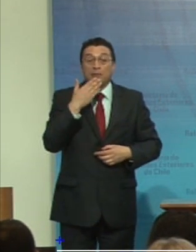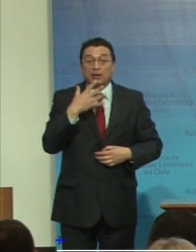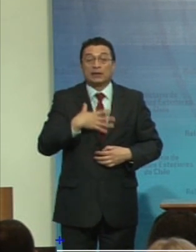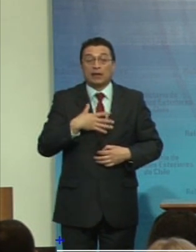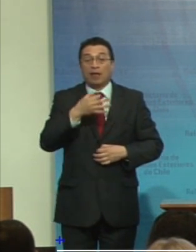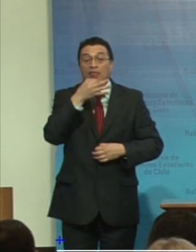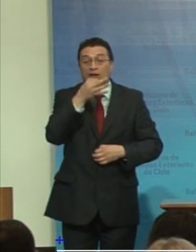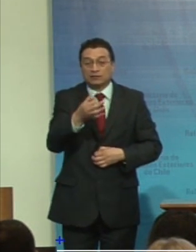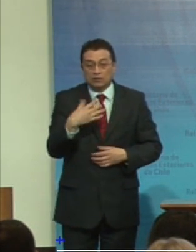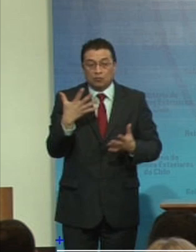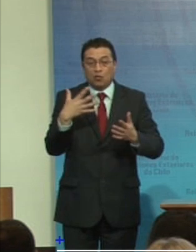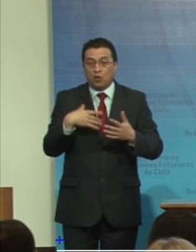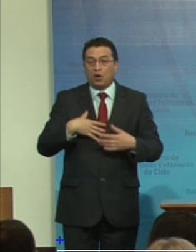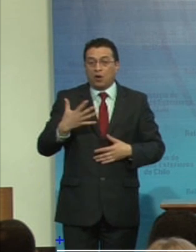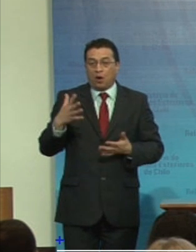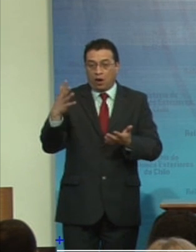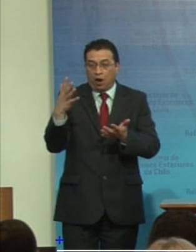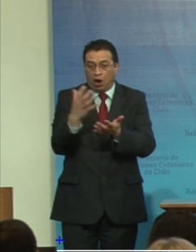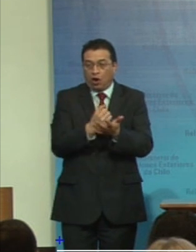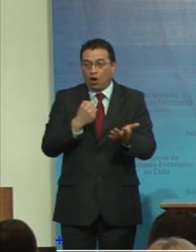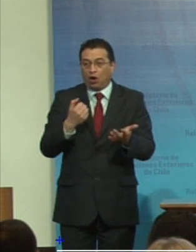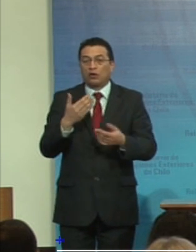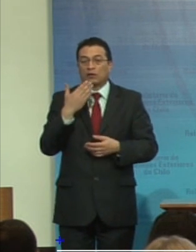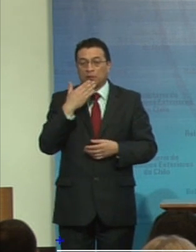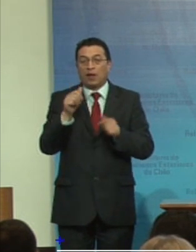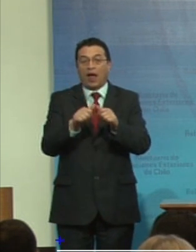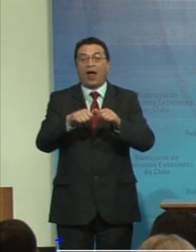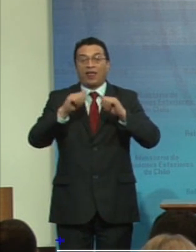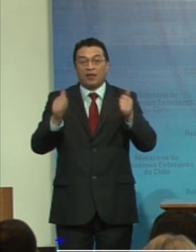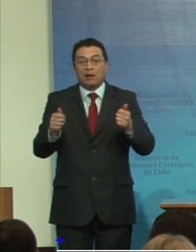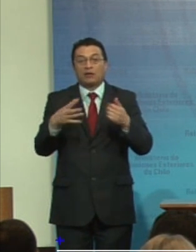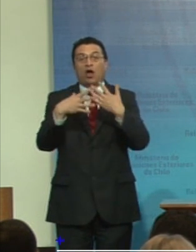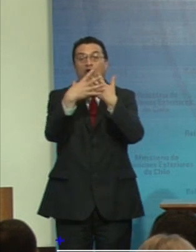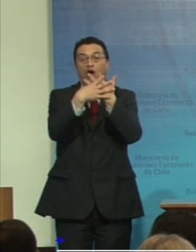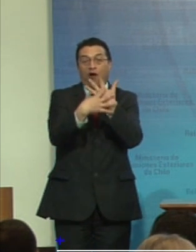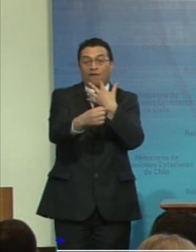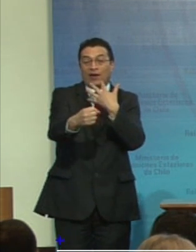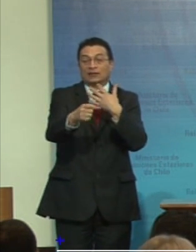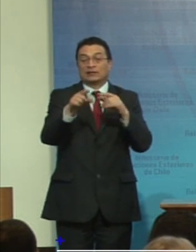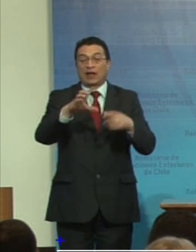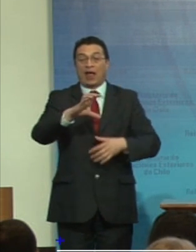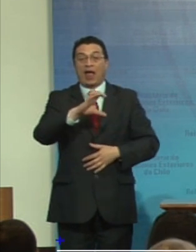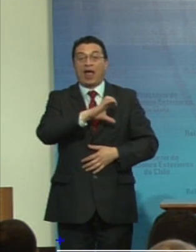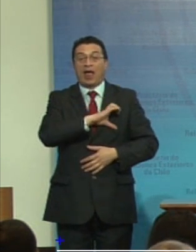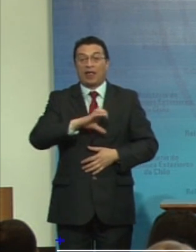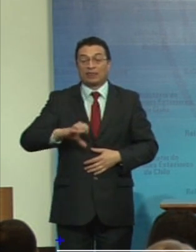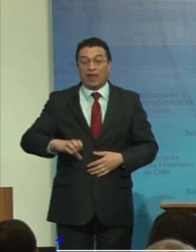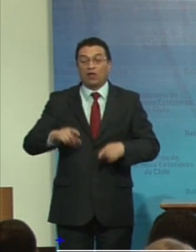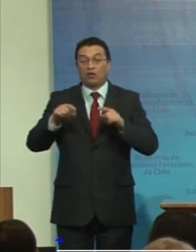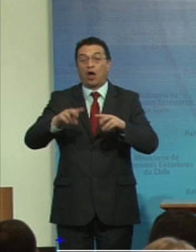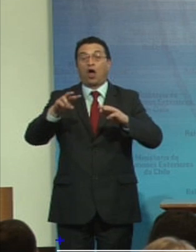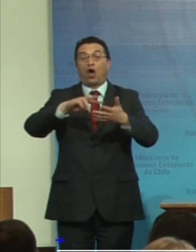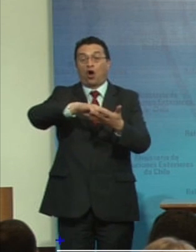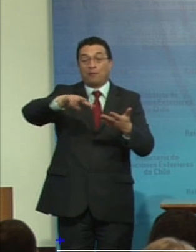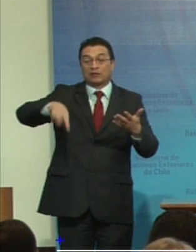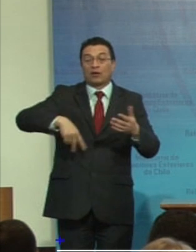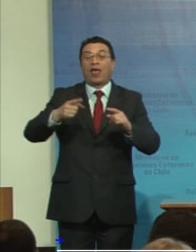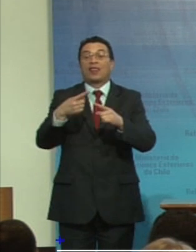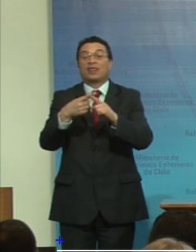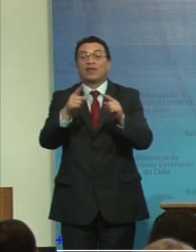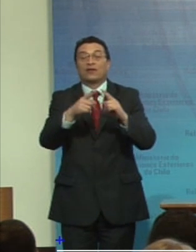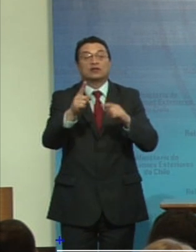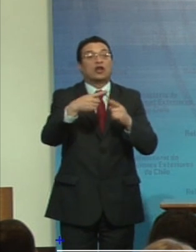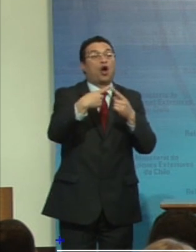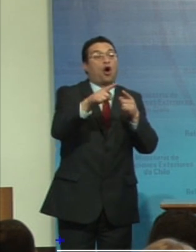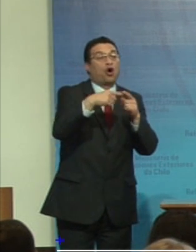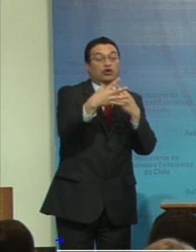decirles cómo no va a ser un logro que además la conferencia de Estados Partes sobre la convención es distinta a otras conferencias